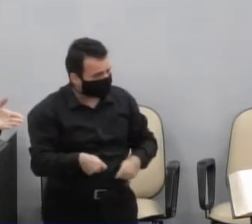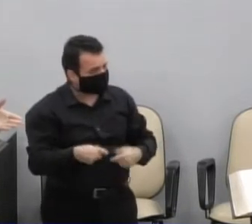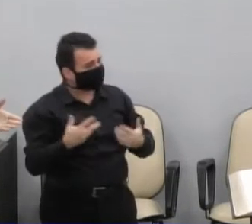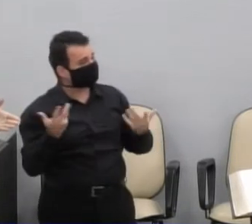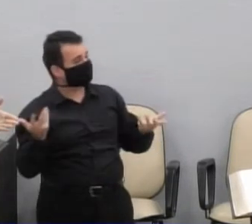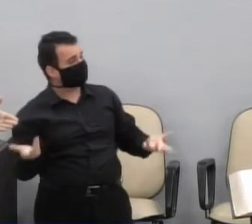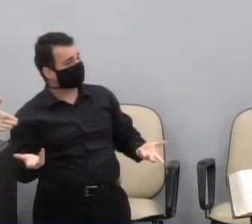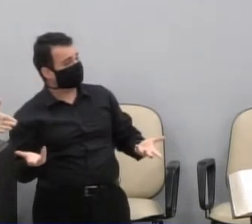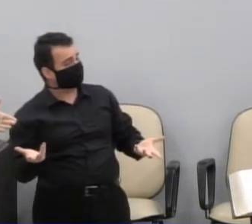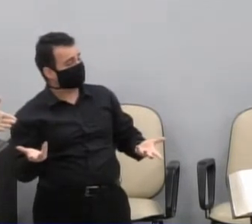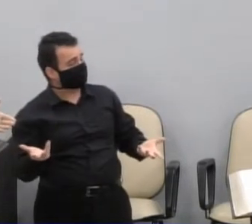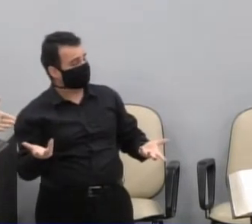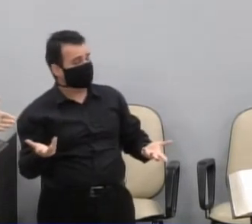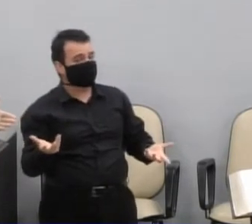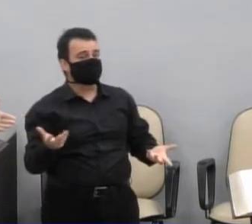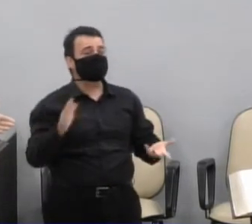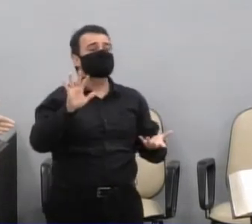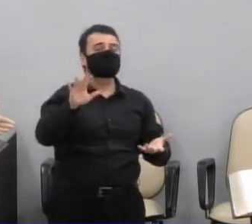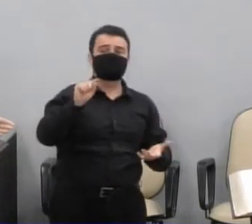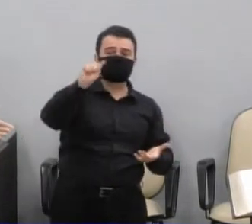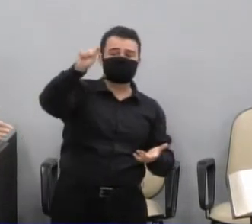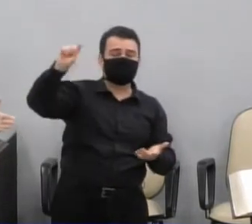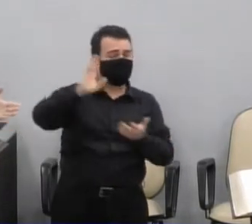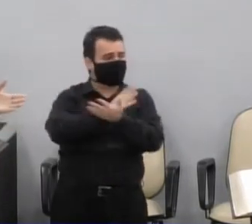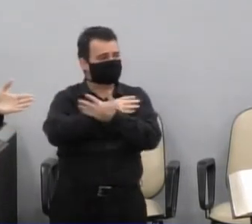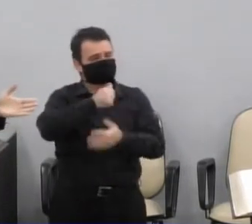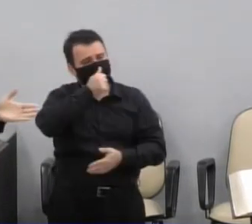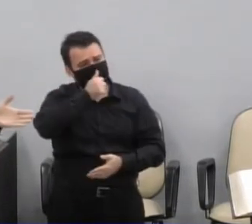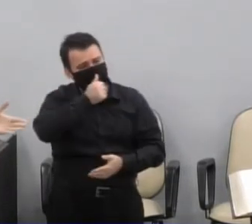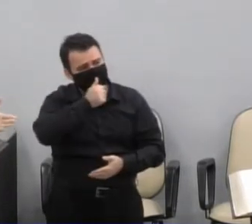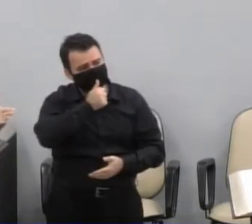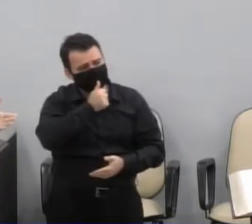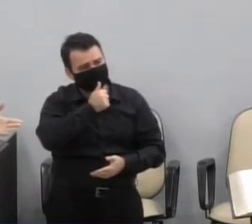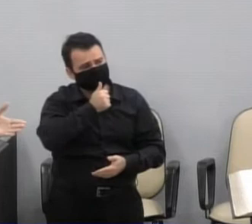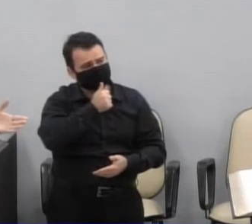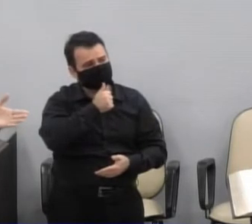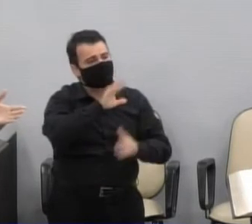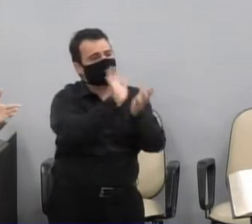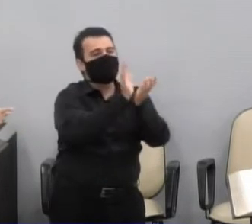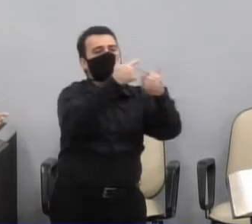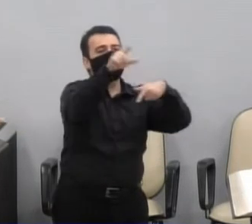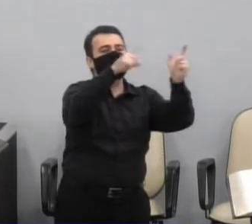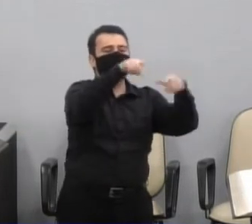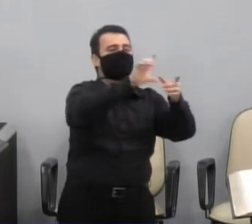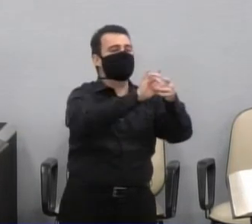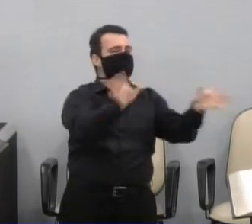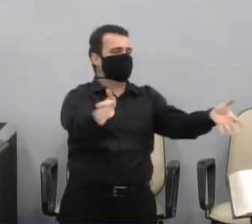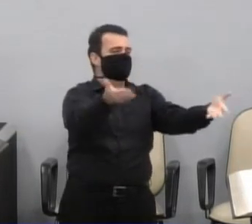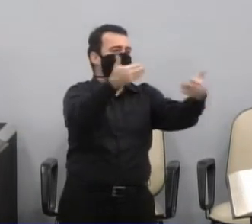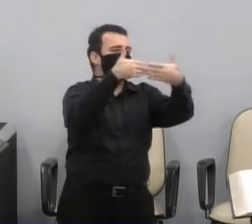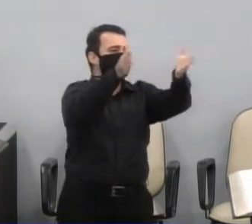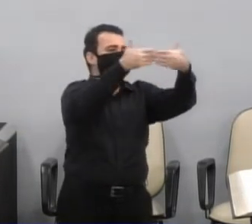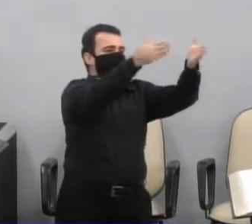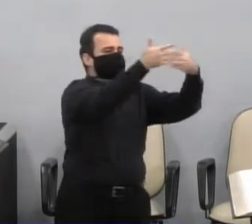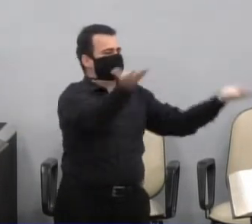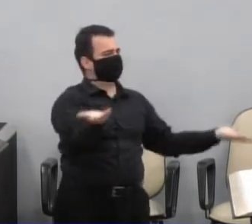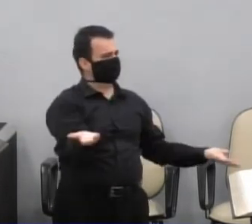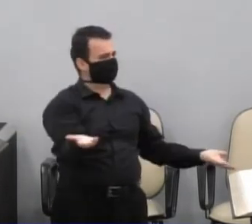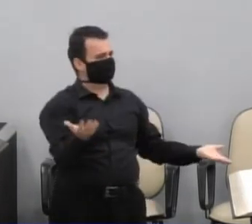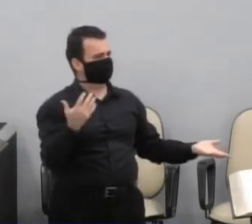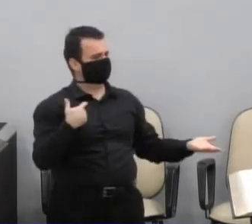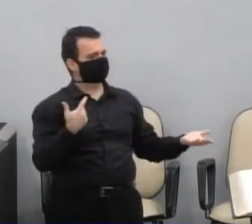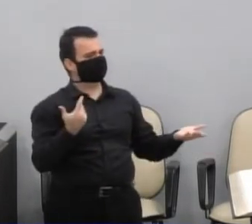porque exigir sacrifício de uns, e flexibilizar, afrouxar em relação a outros.